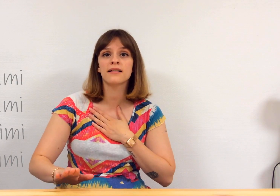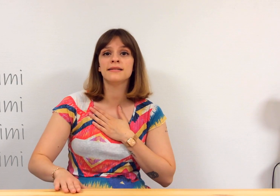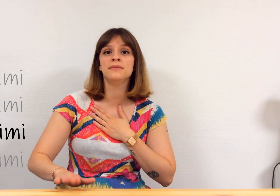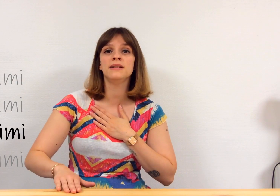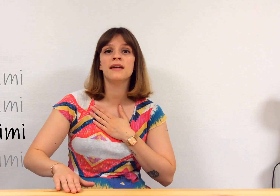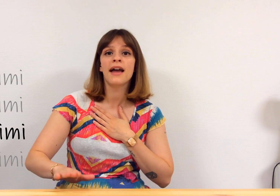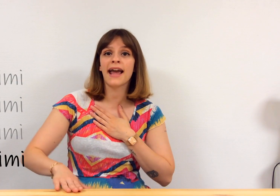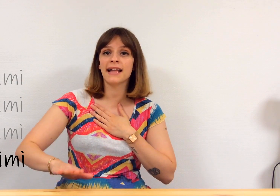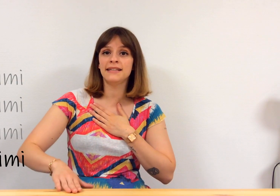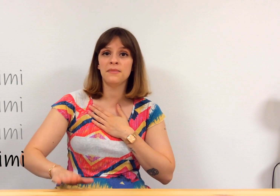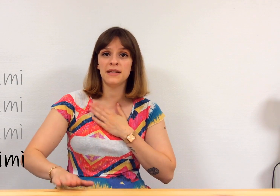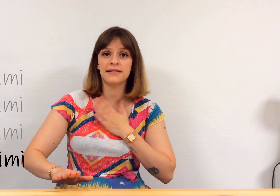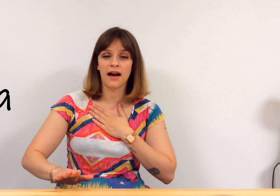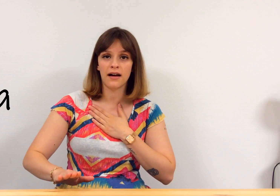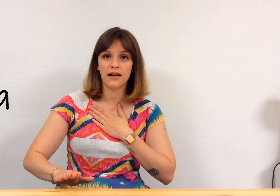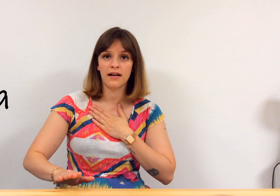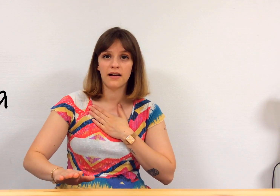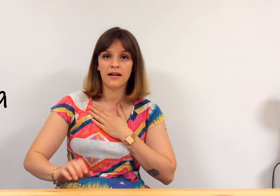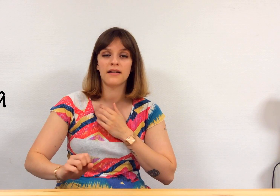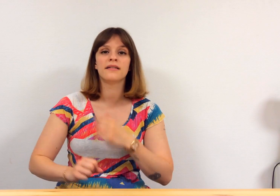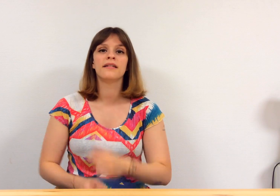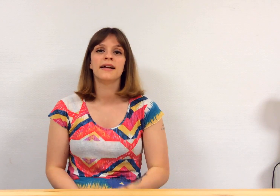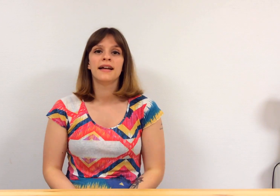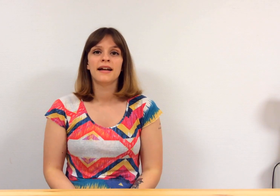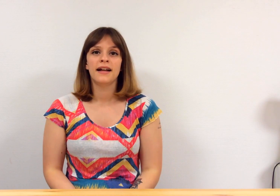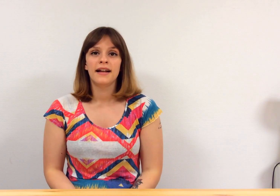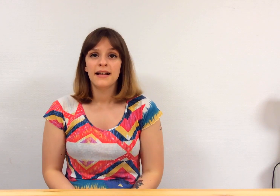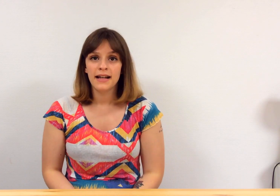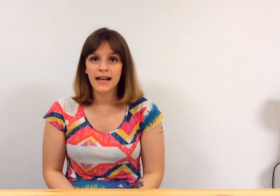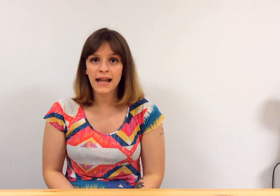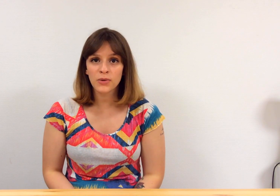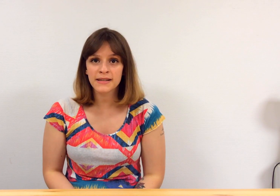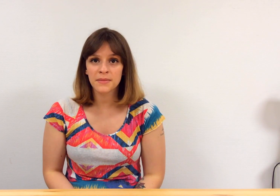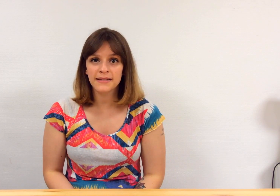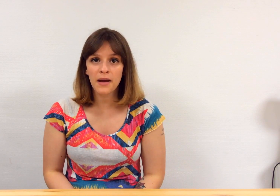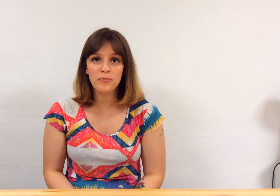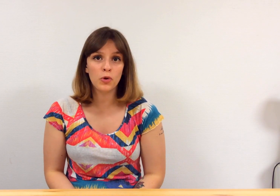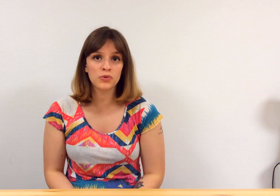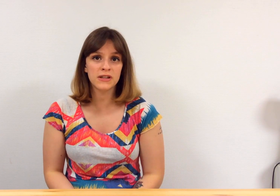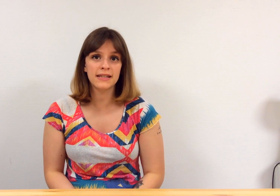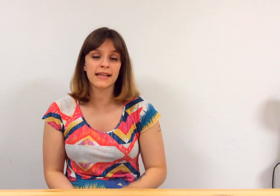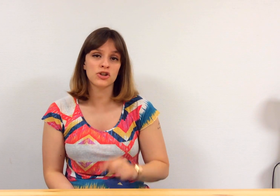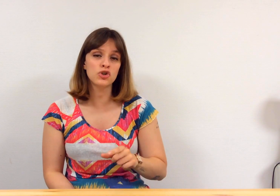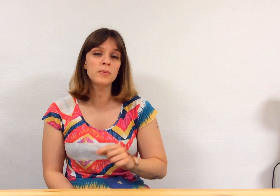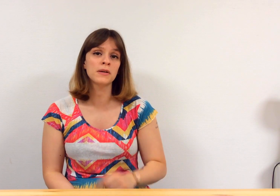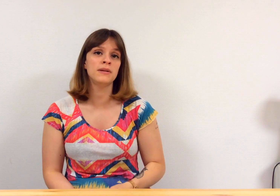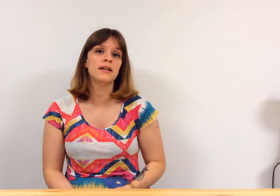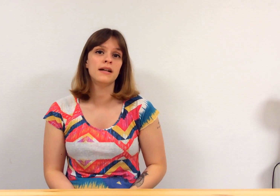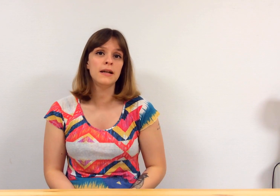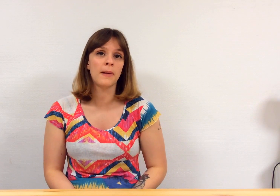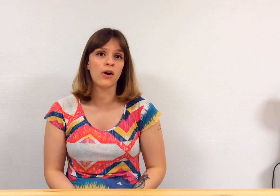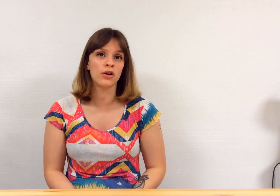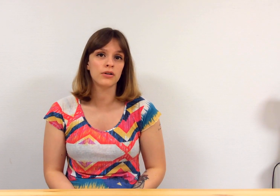-di-mi-mi-ta-ta-ta-di-di-mi-ta-di-di-di-di-di-di-mi-ta-di-di-ta-di-mi-ta-di